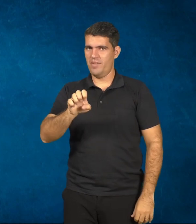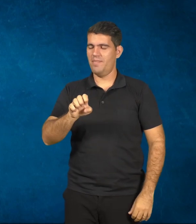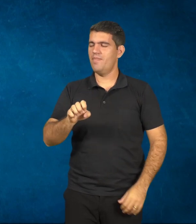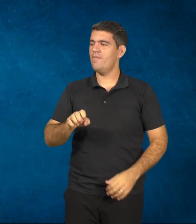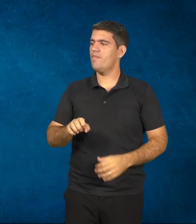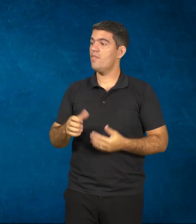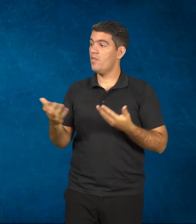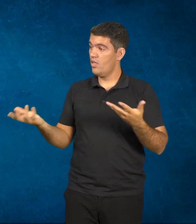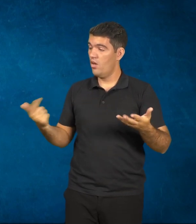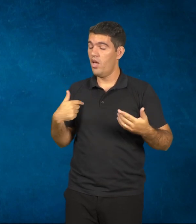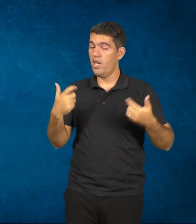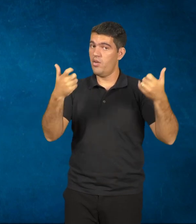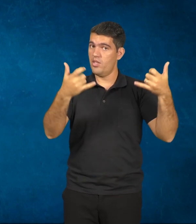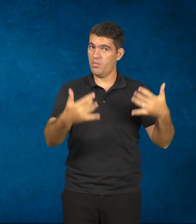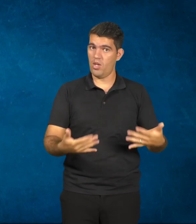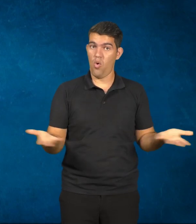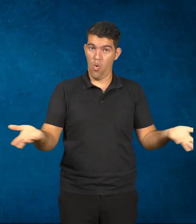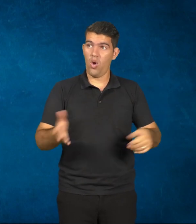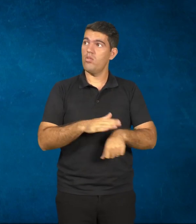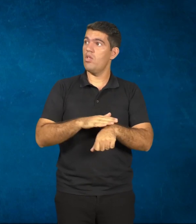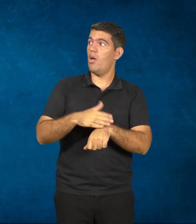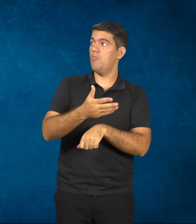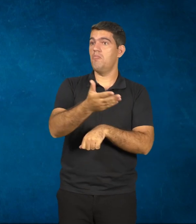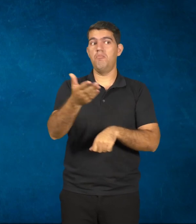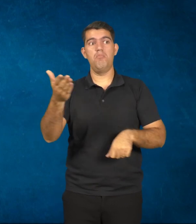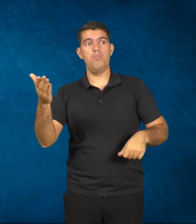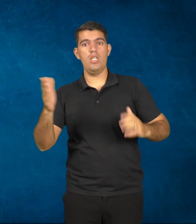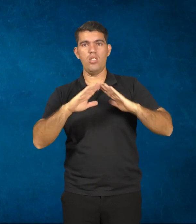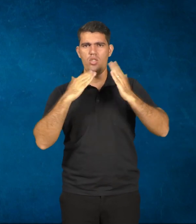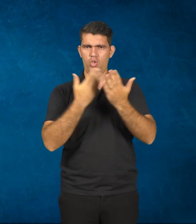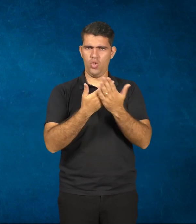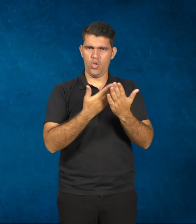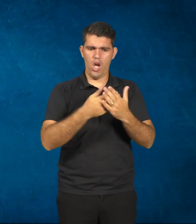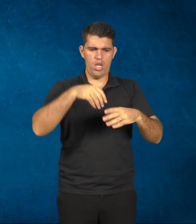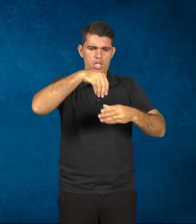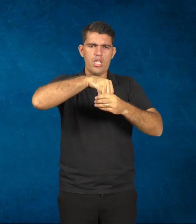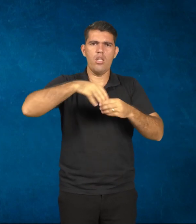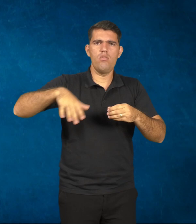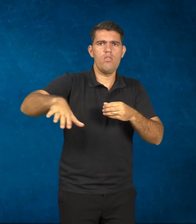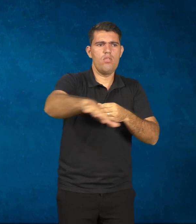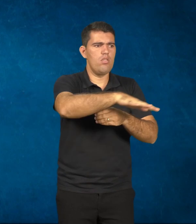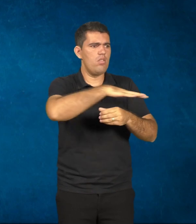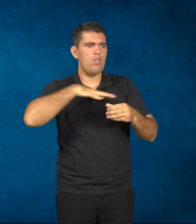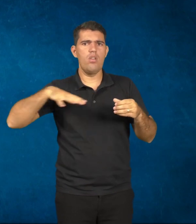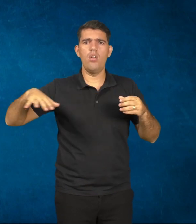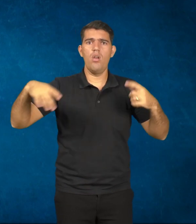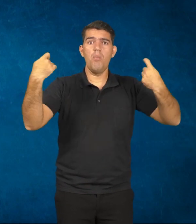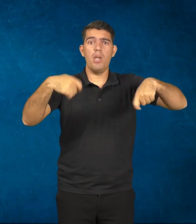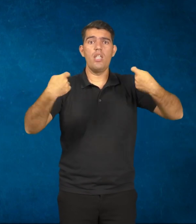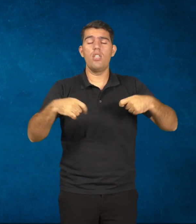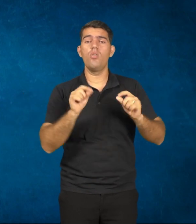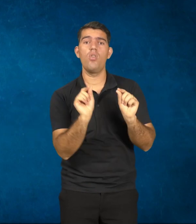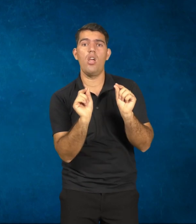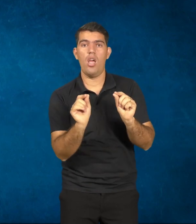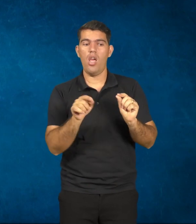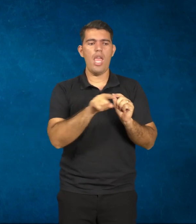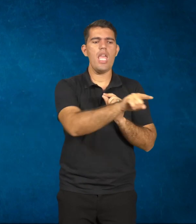que é fundamental nesses tempos que nós vivemos dentro da escola, entender e, primeiro de tudo, conhecer o que acessam os nossos